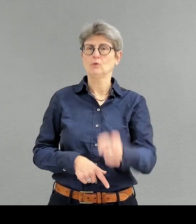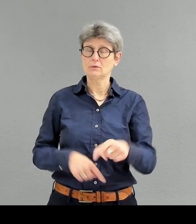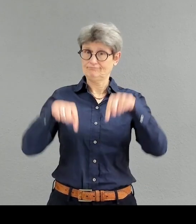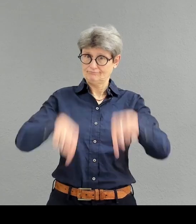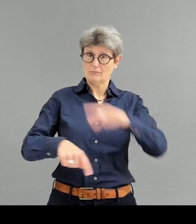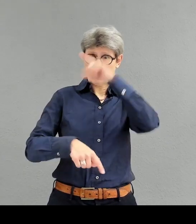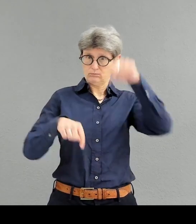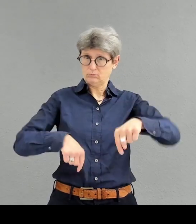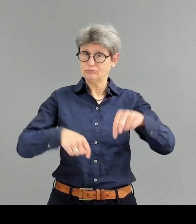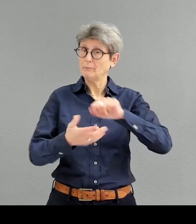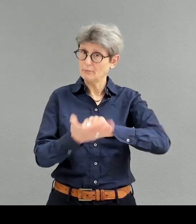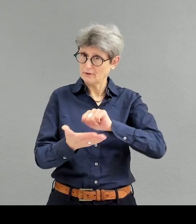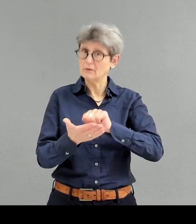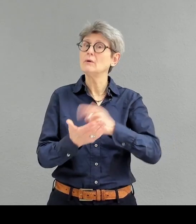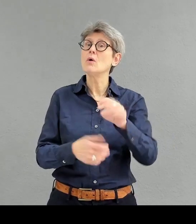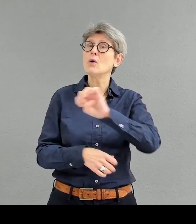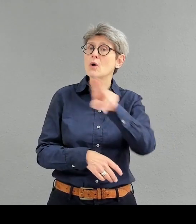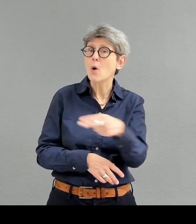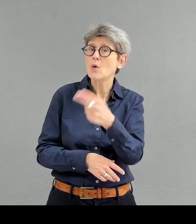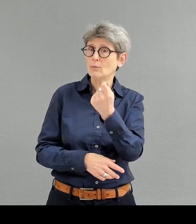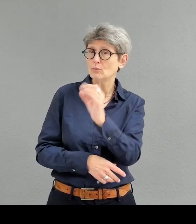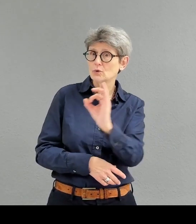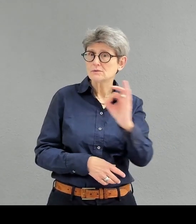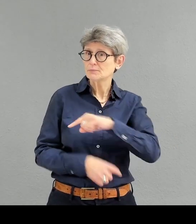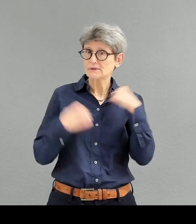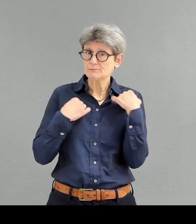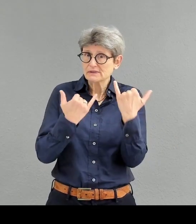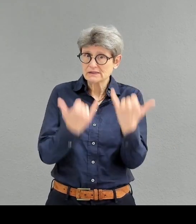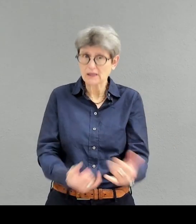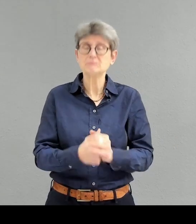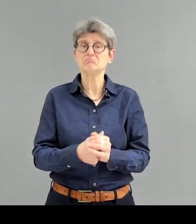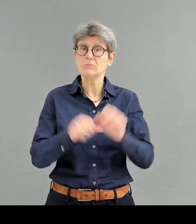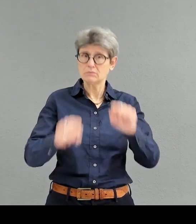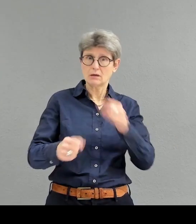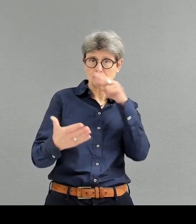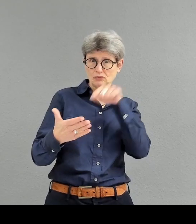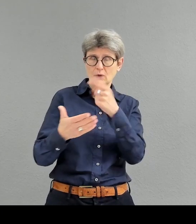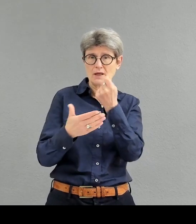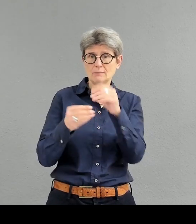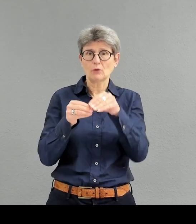Hamburg prägt immer noch die Euromünzen. Jedes Stück, was ein kleines J hat, kann jeder mal in der